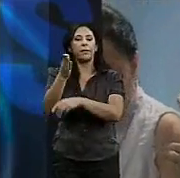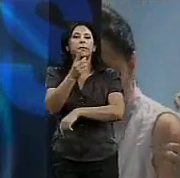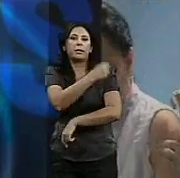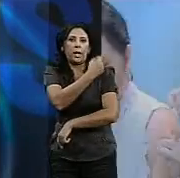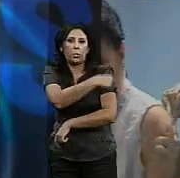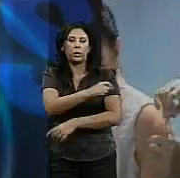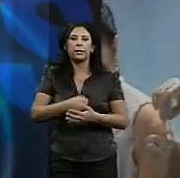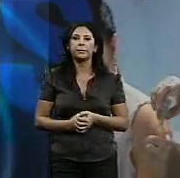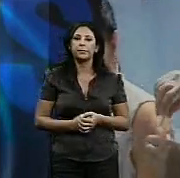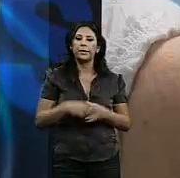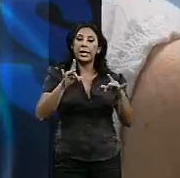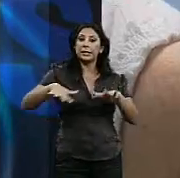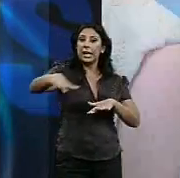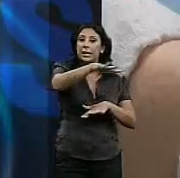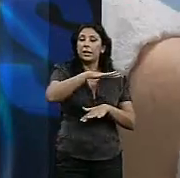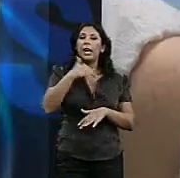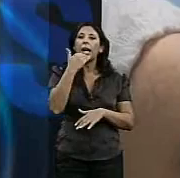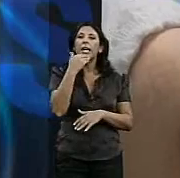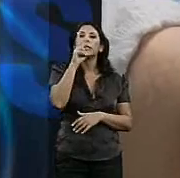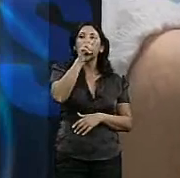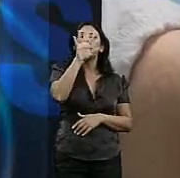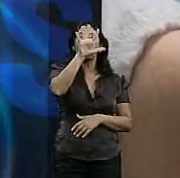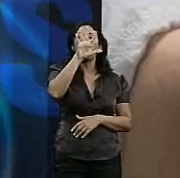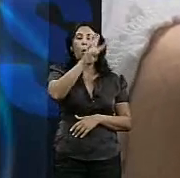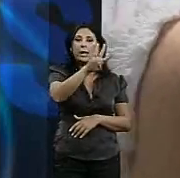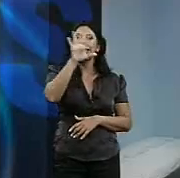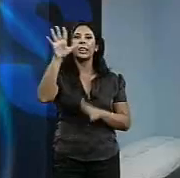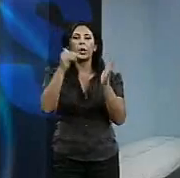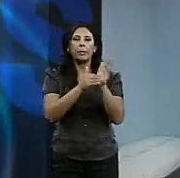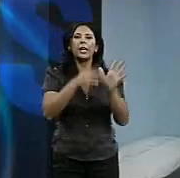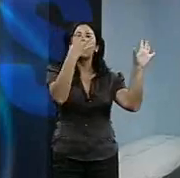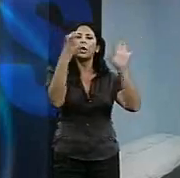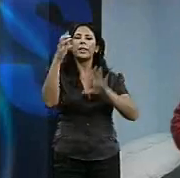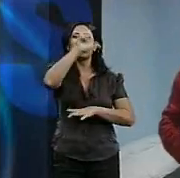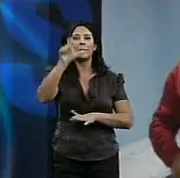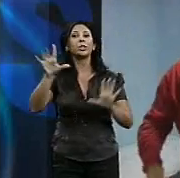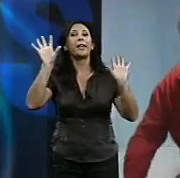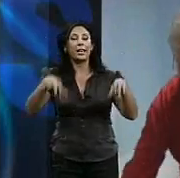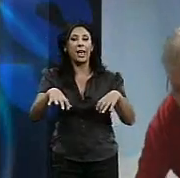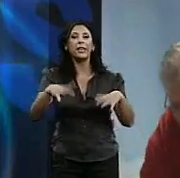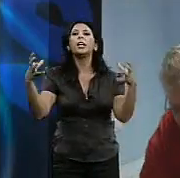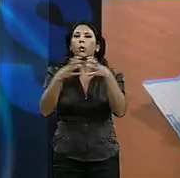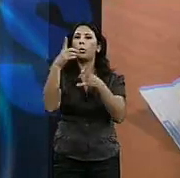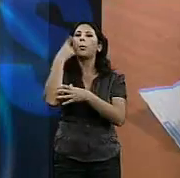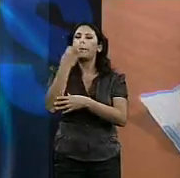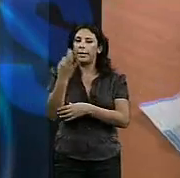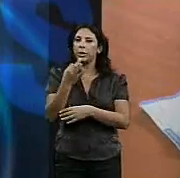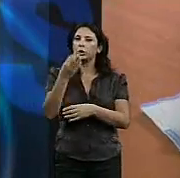Un territorio con cerca de 245.900 gaditanos dentro de los grupos de riesgo. La vacuna no es